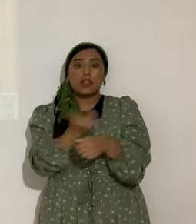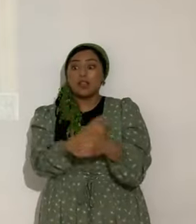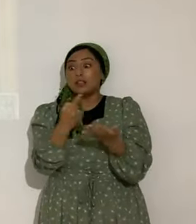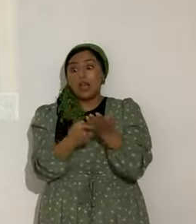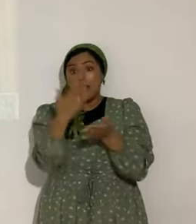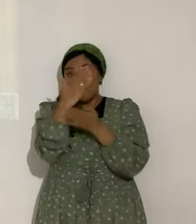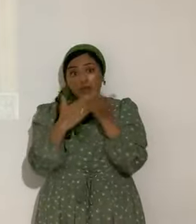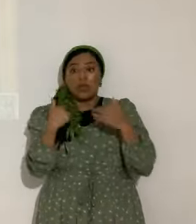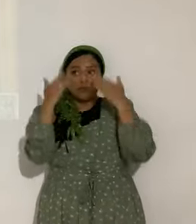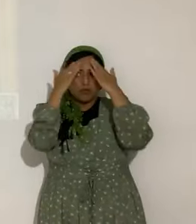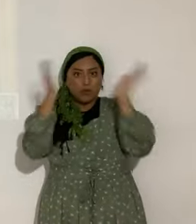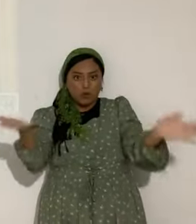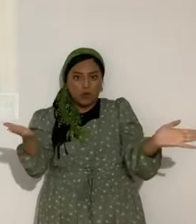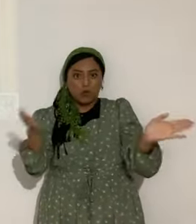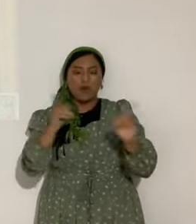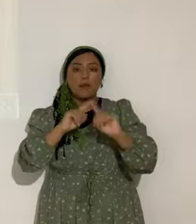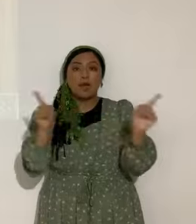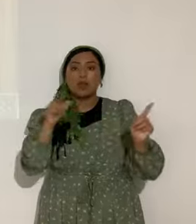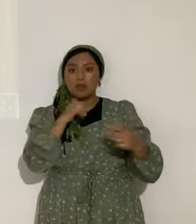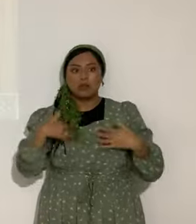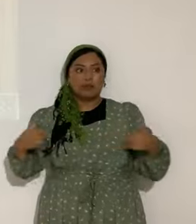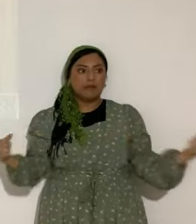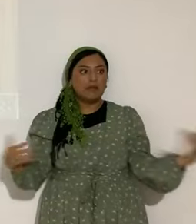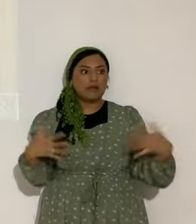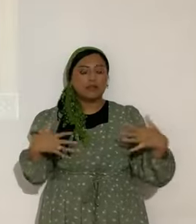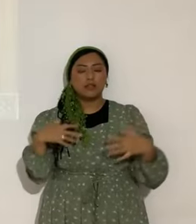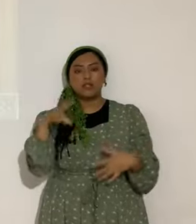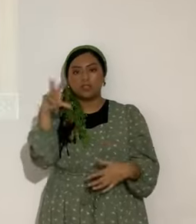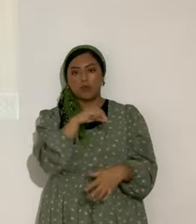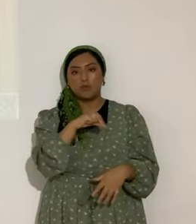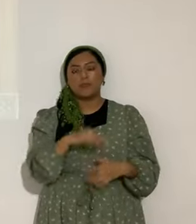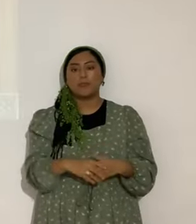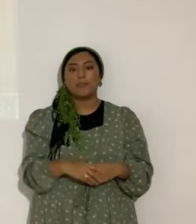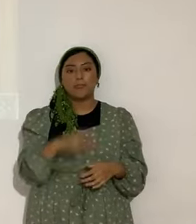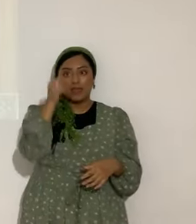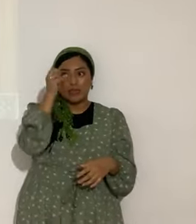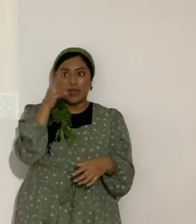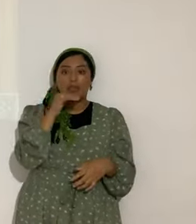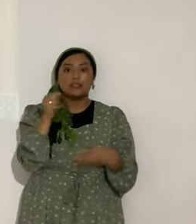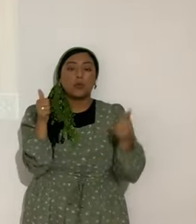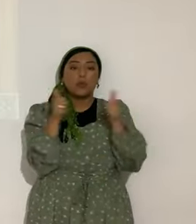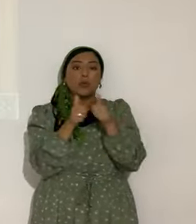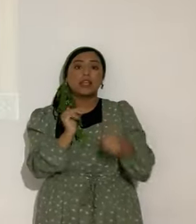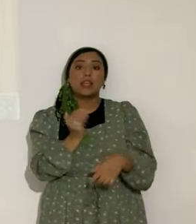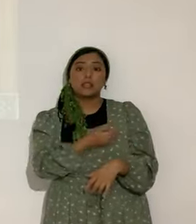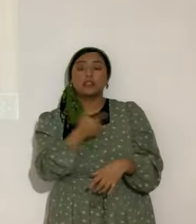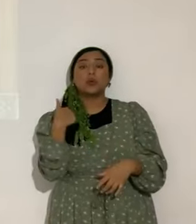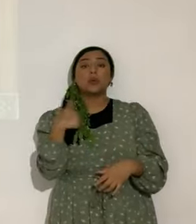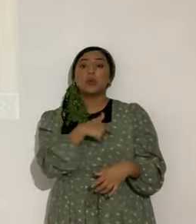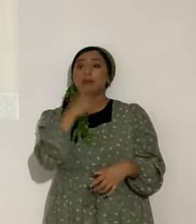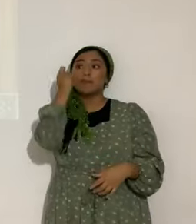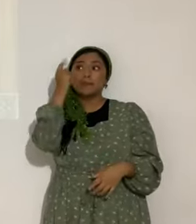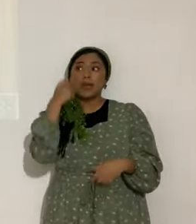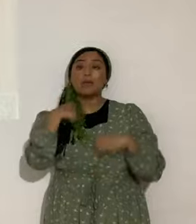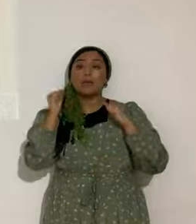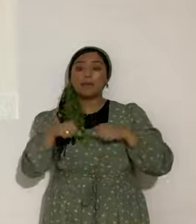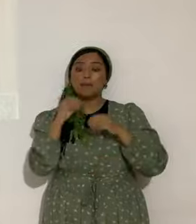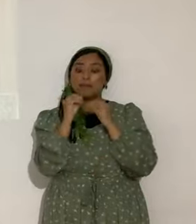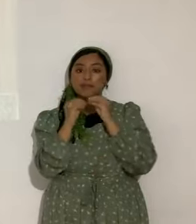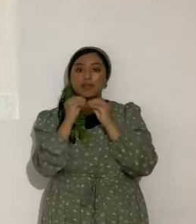cosas. Pero que no tengamos terror. ¿Sí? Yashua está con nosotros. Y entendemos que podemos solucionar cualquier